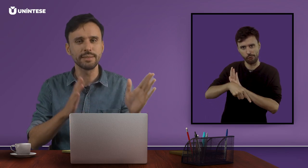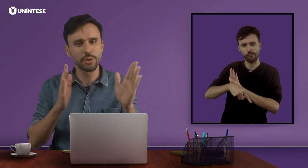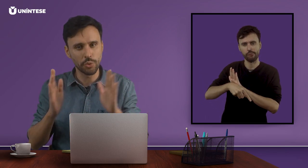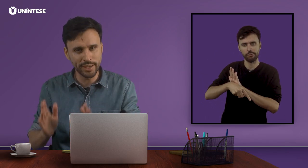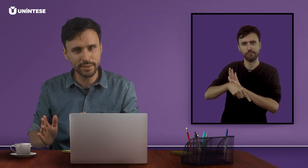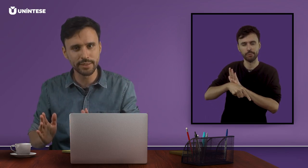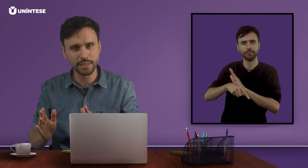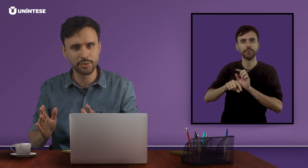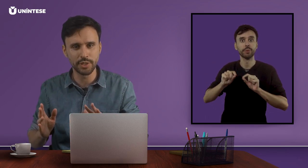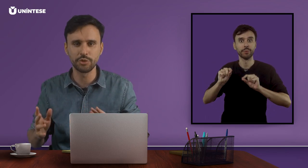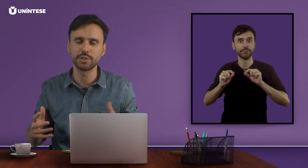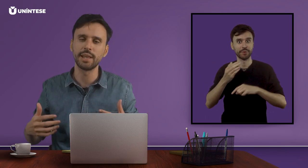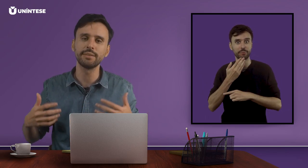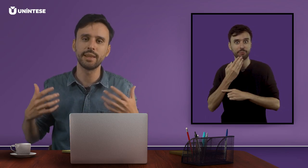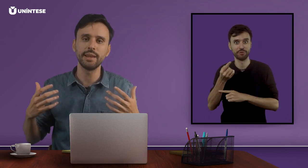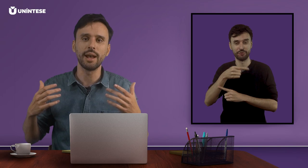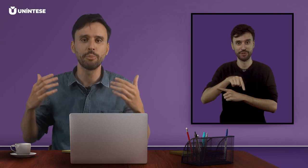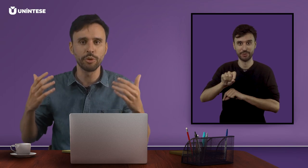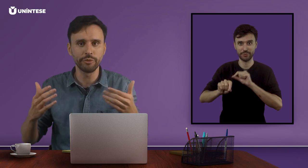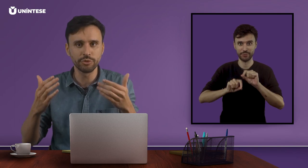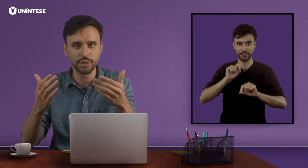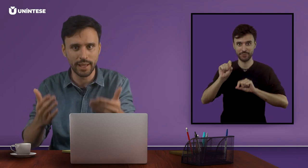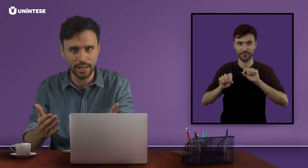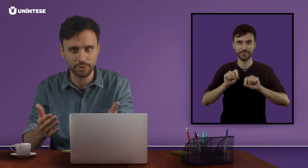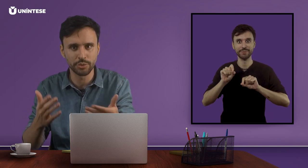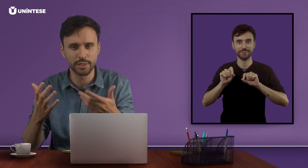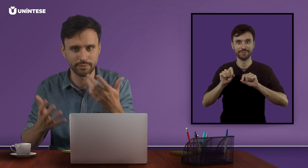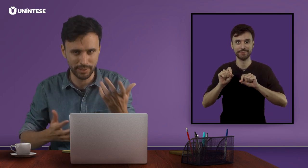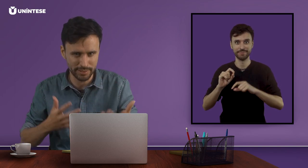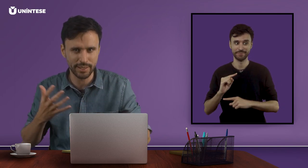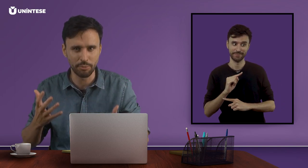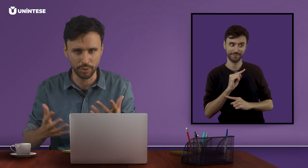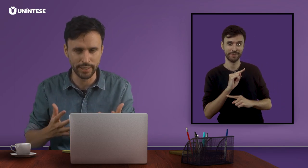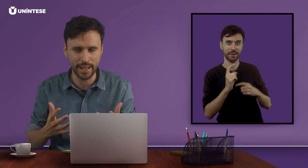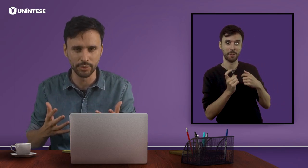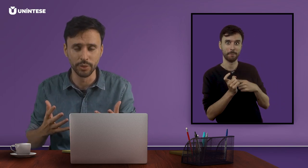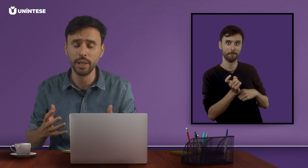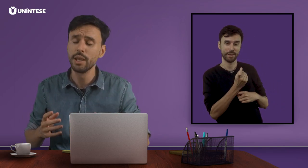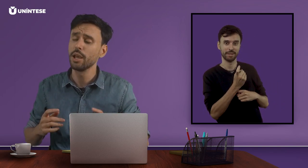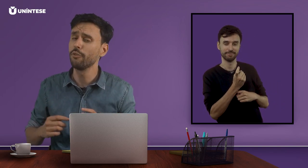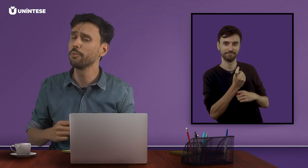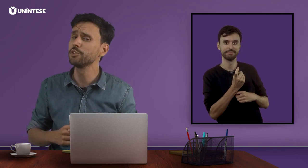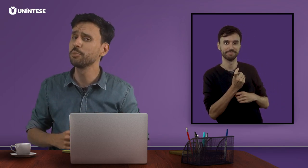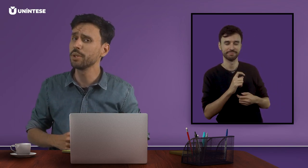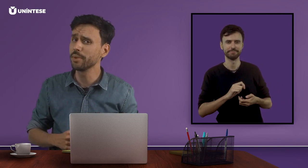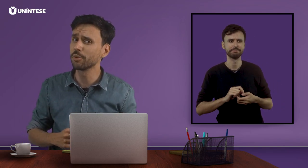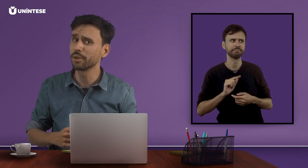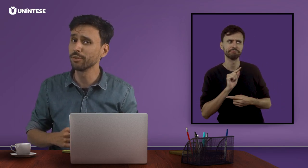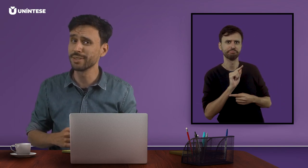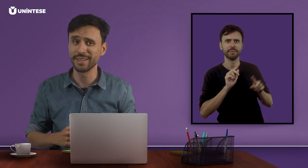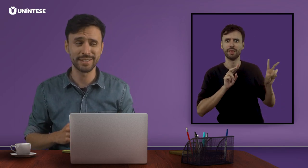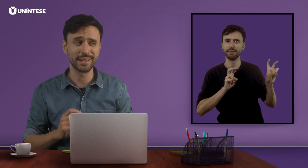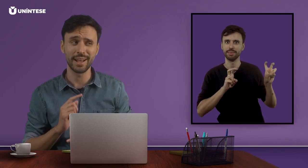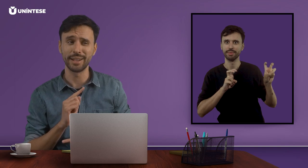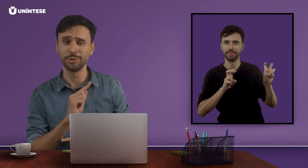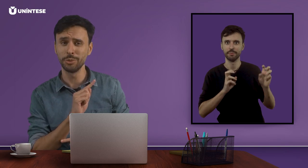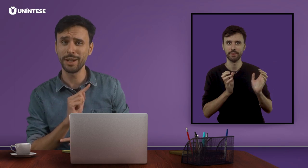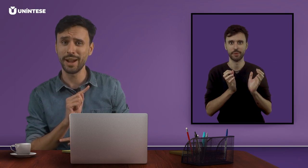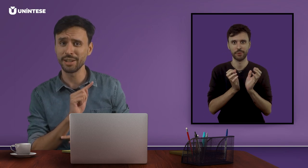sequência desses vídeos e até a profundidade do que vai ser abordado, eu vou pedir primeiro para vocês clicarem no card